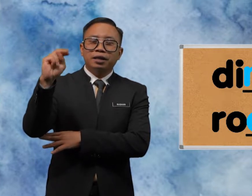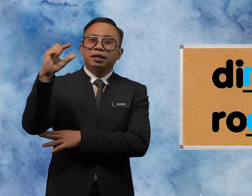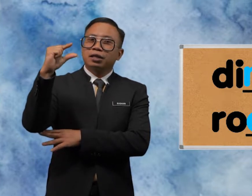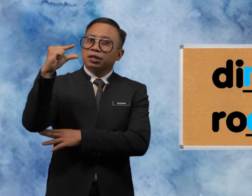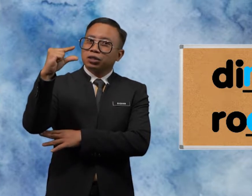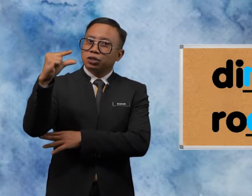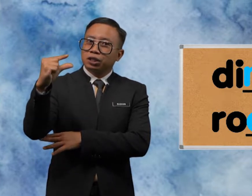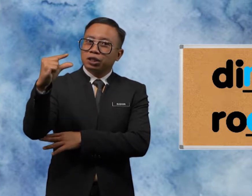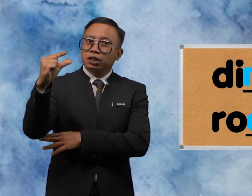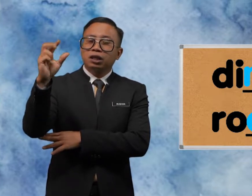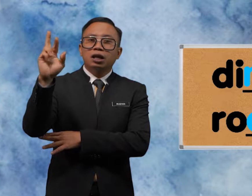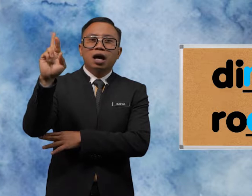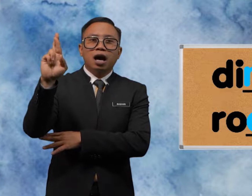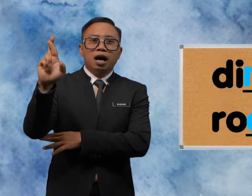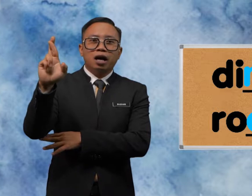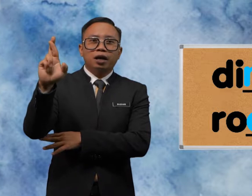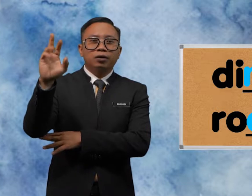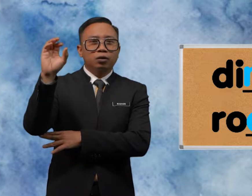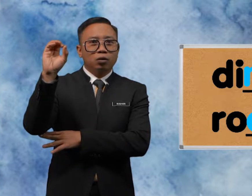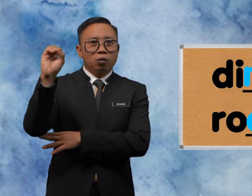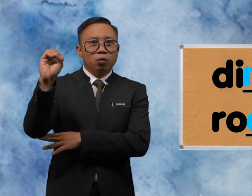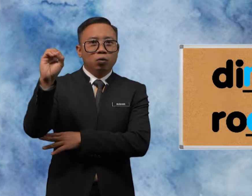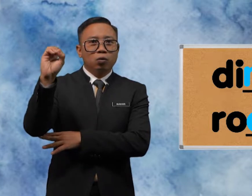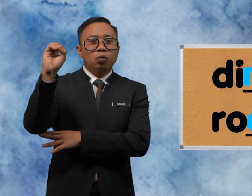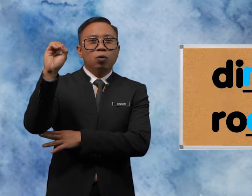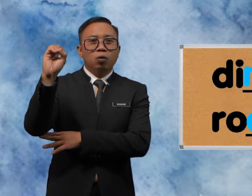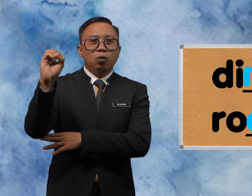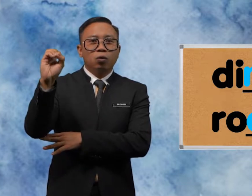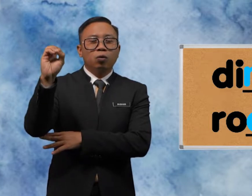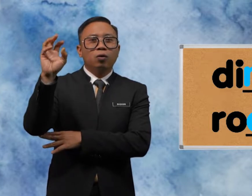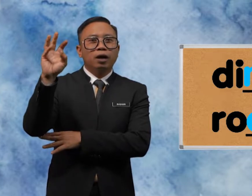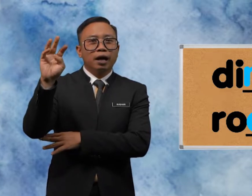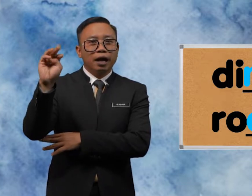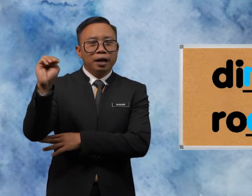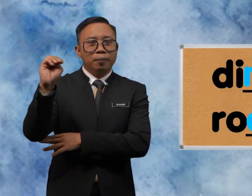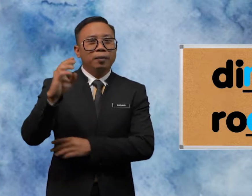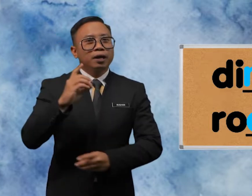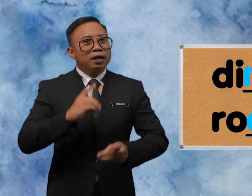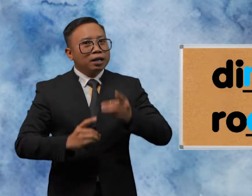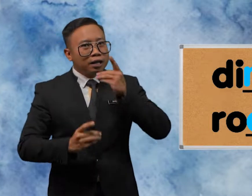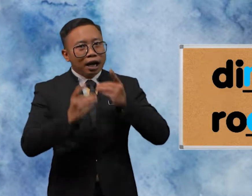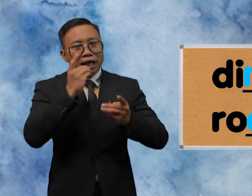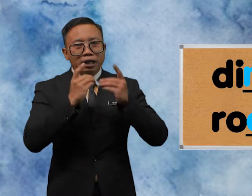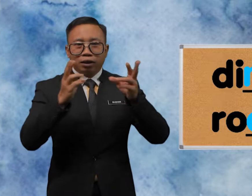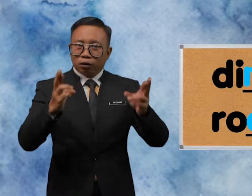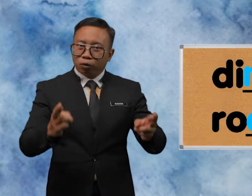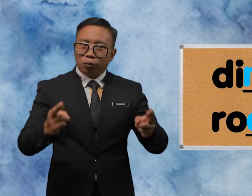-G-R-O-O-M D-I-N-G-R-O